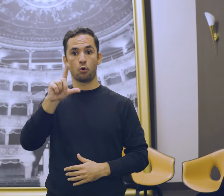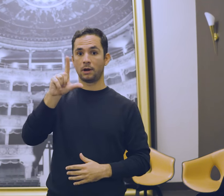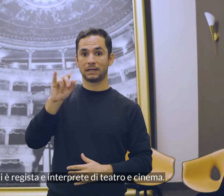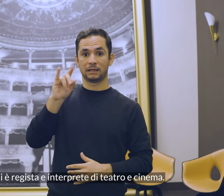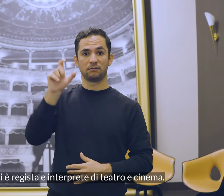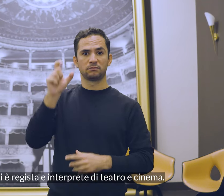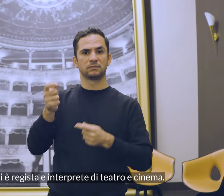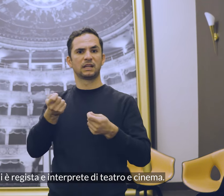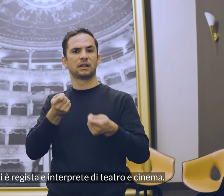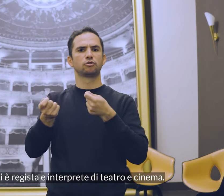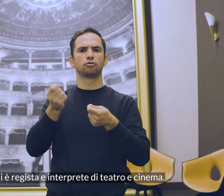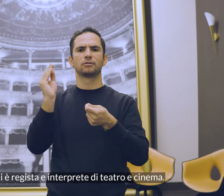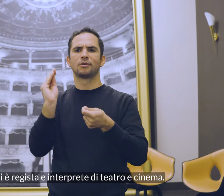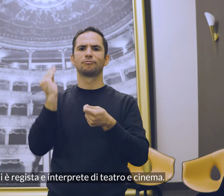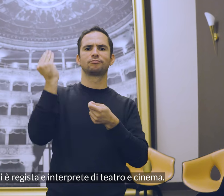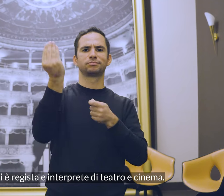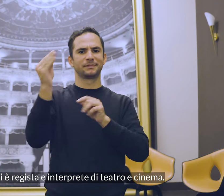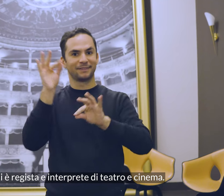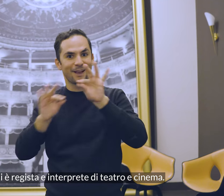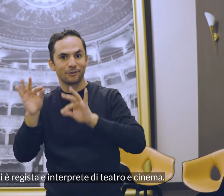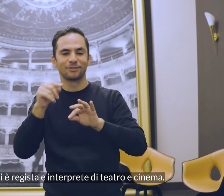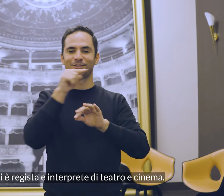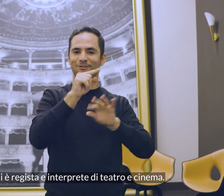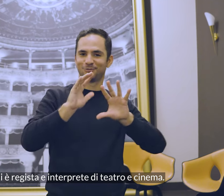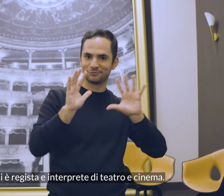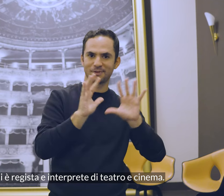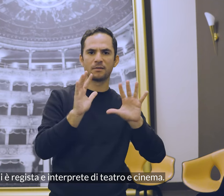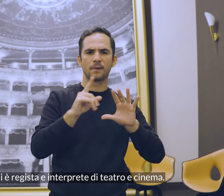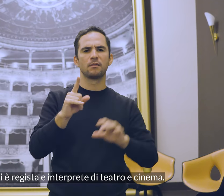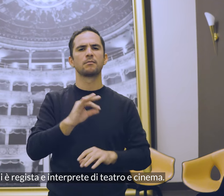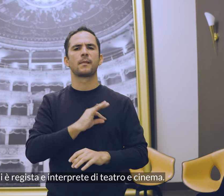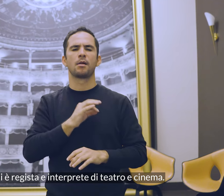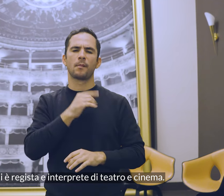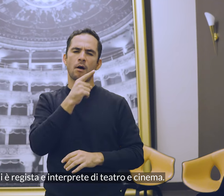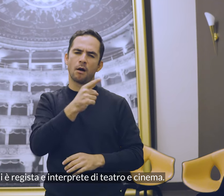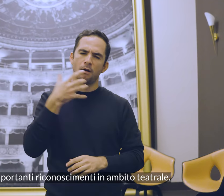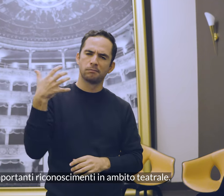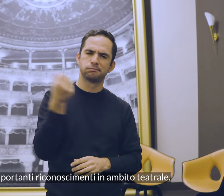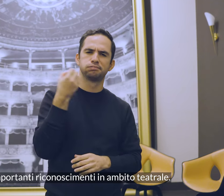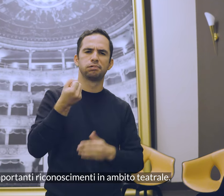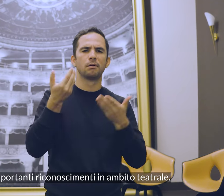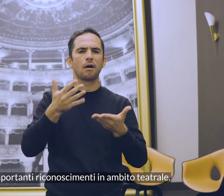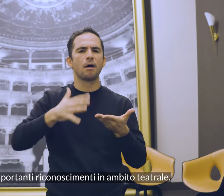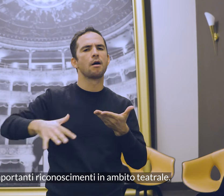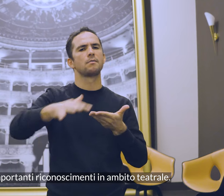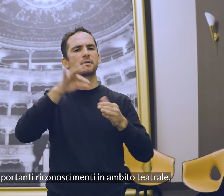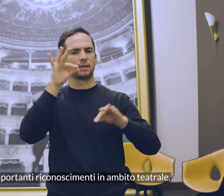Leonardo Lidi è regista e interprete di teatro e cinema. Ha ricevuto importanti